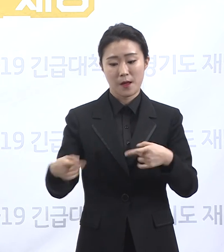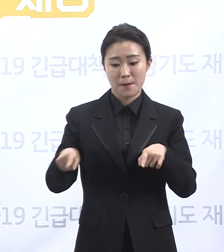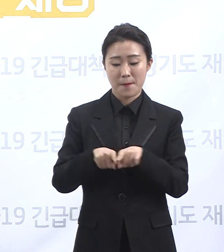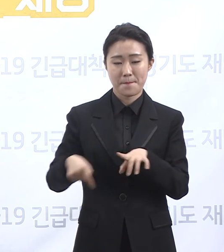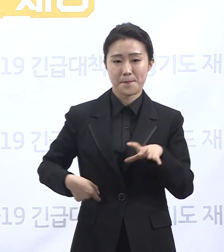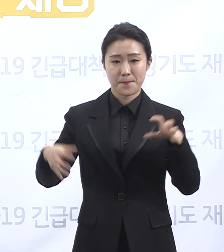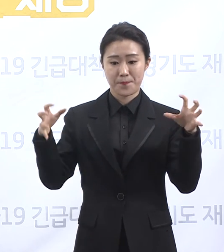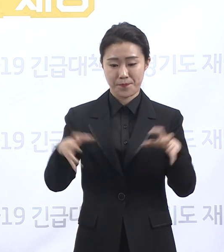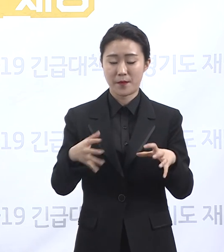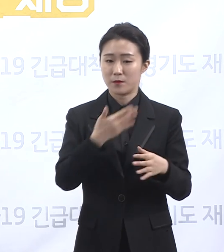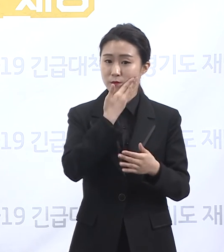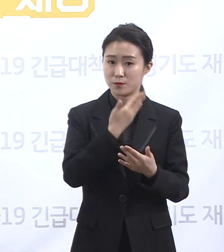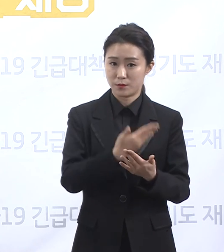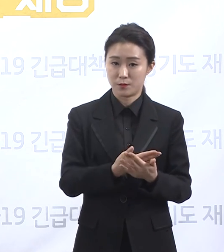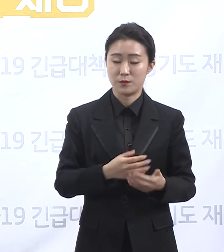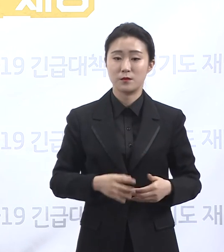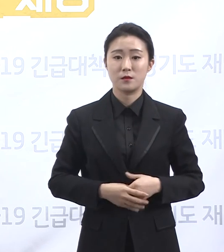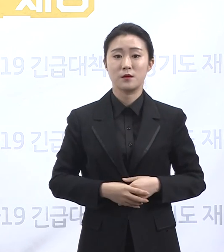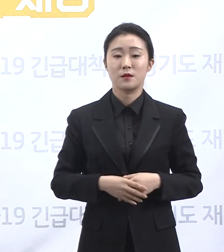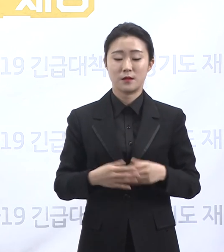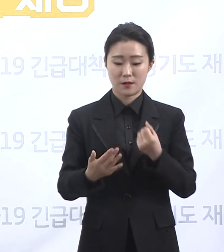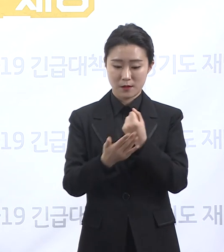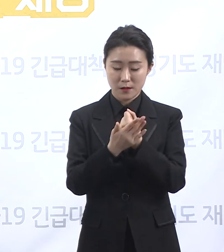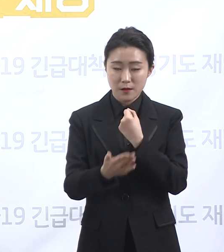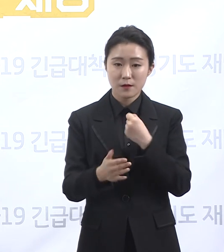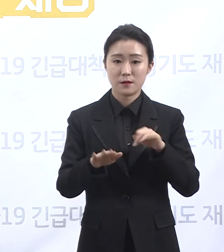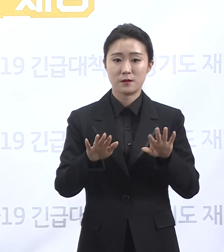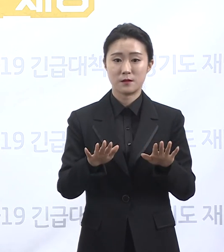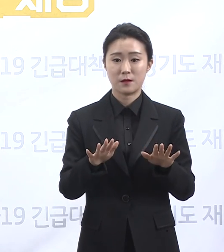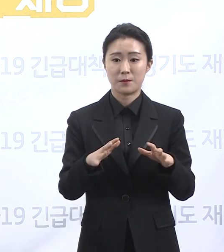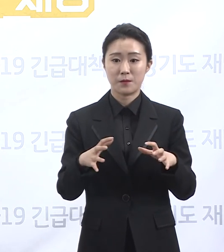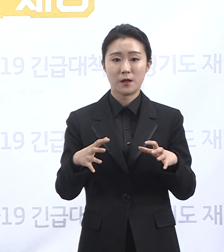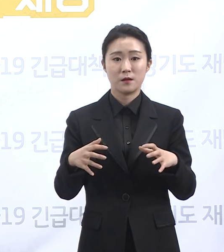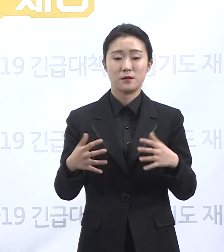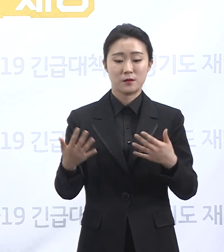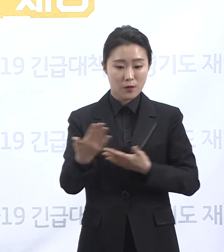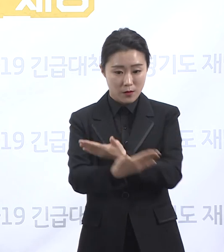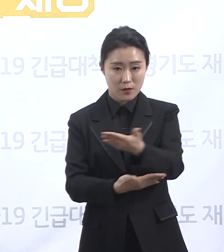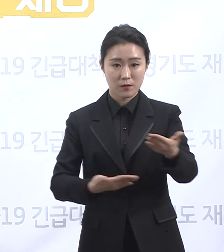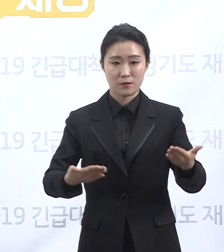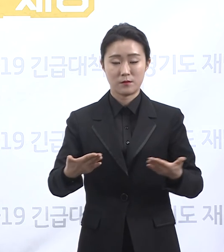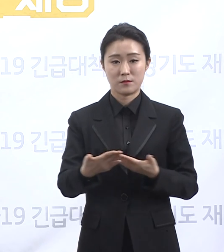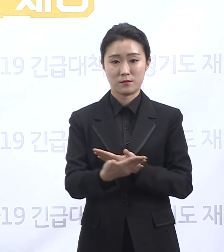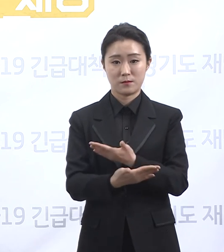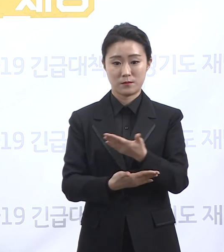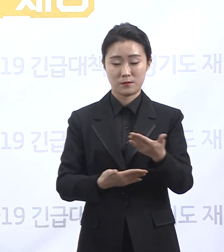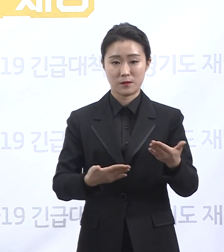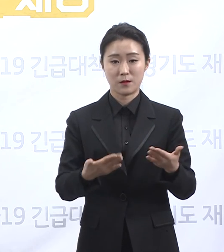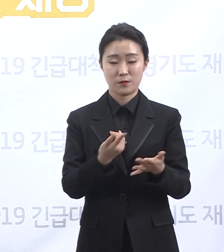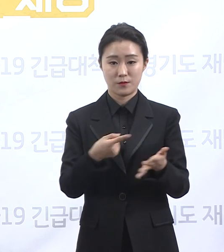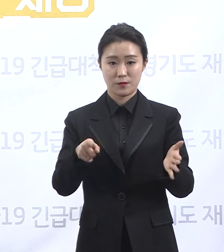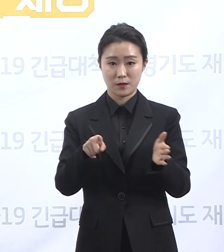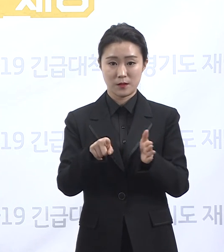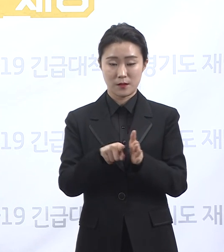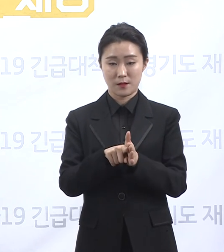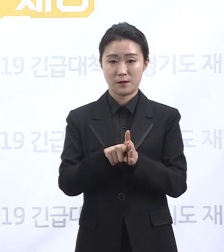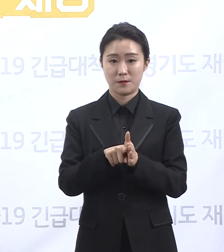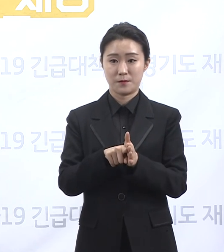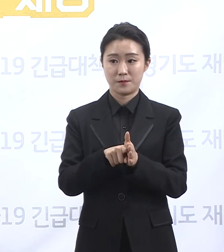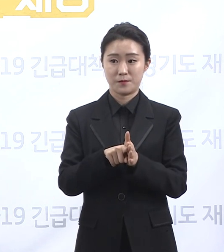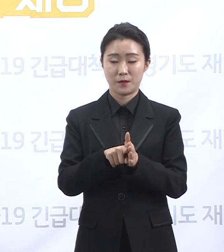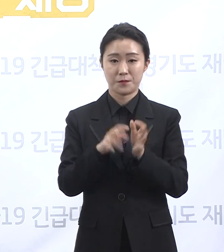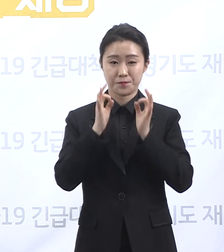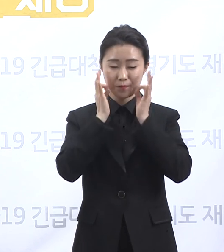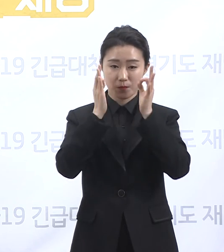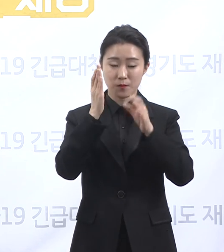민관의료기관을 아우르는 네트워크를 구성하고 상호 존중과 신뢰의 토대에 의해 협력체계를 쌓는 일에 주력하고 있습니다.